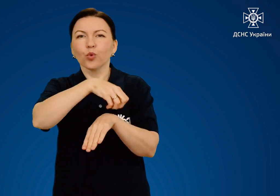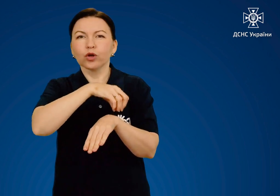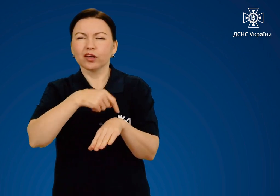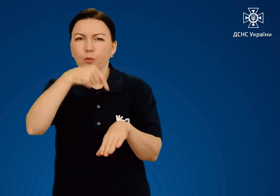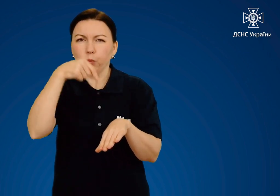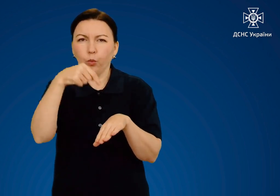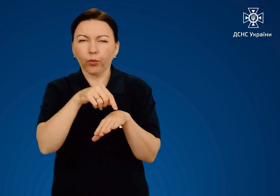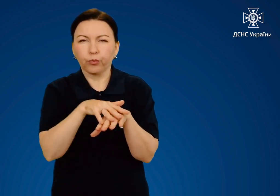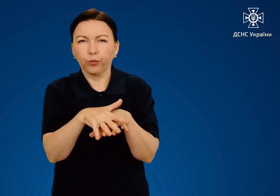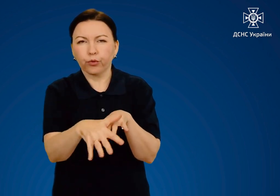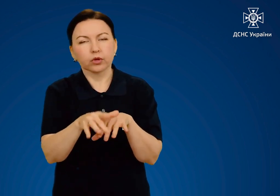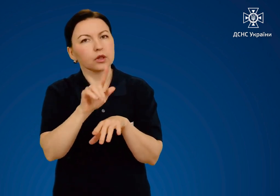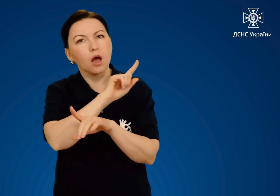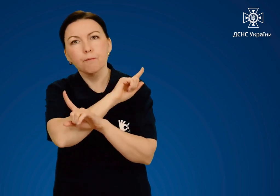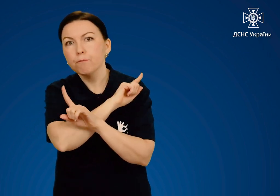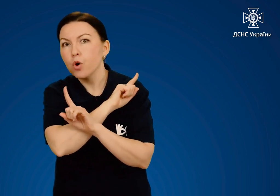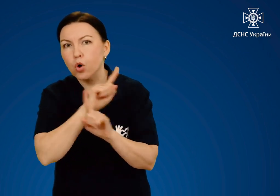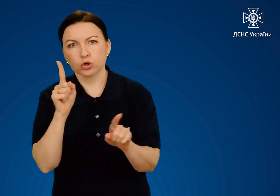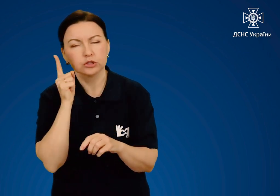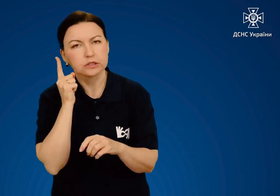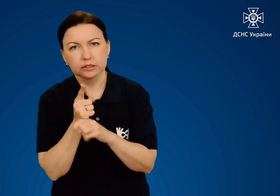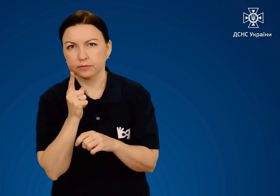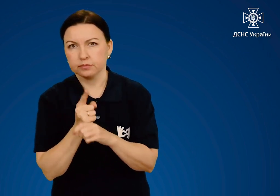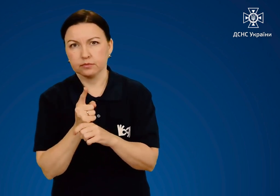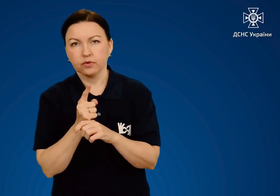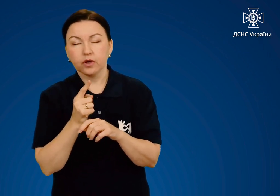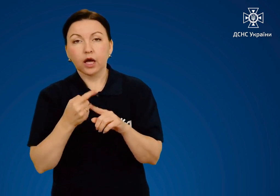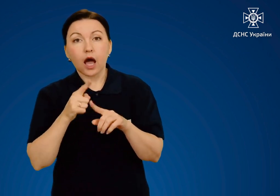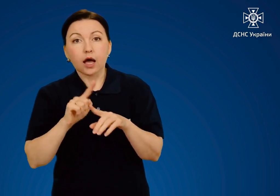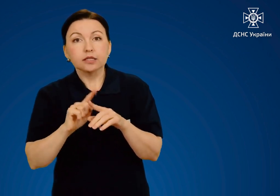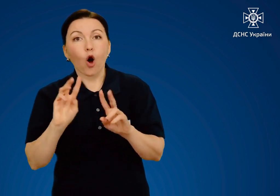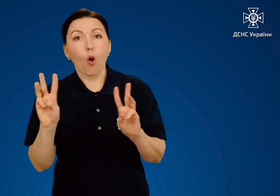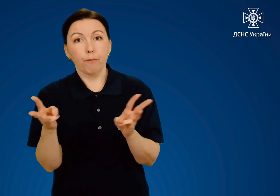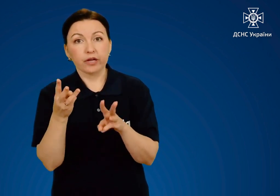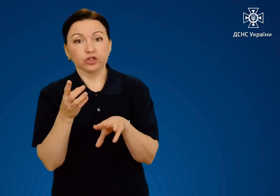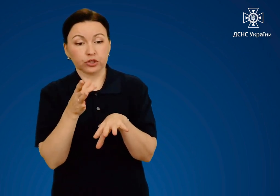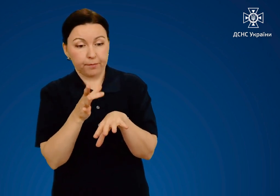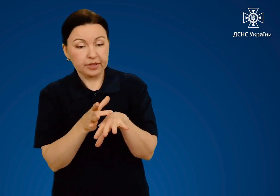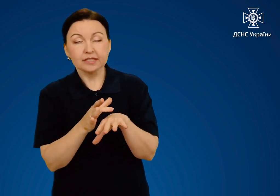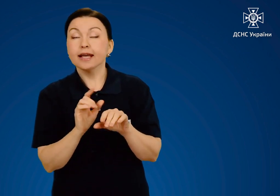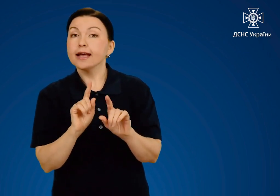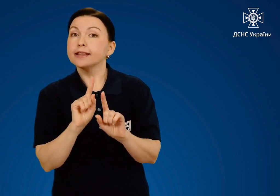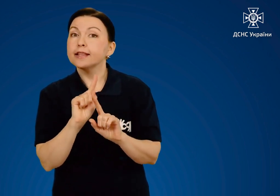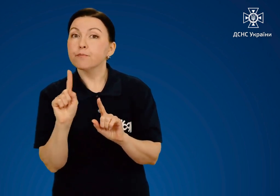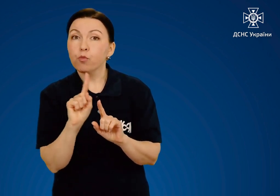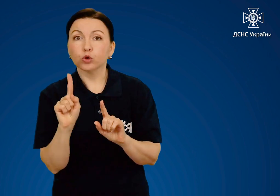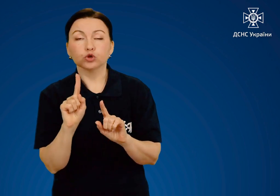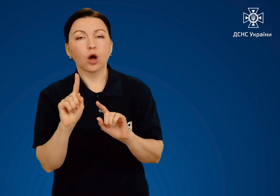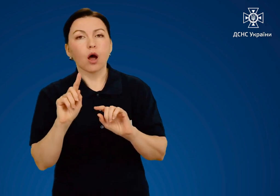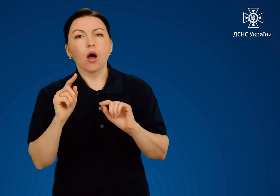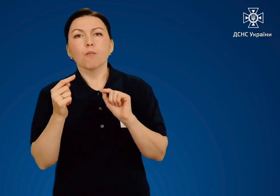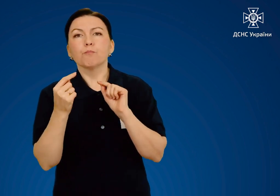утворені пухарі. На щойно обпечене місце не можна наносити